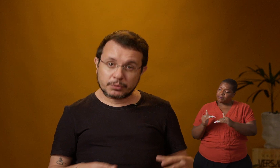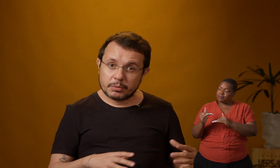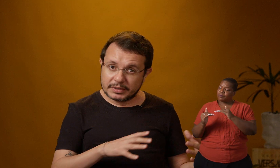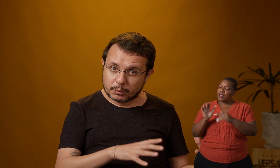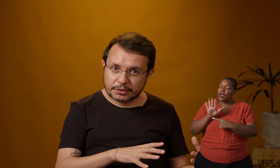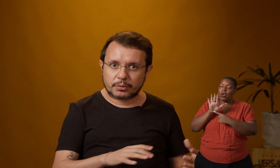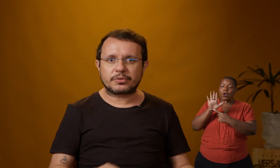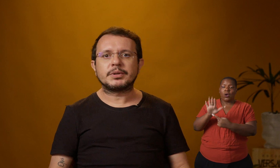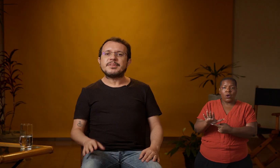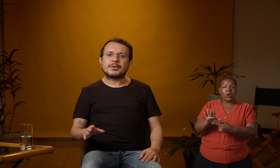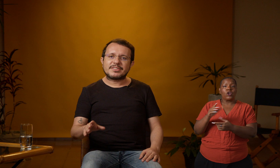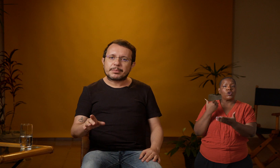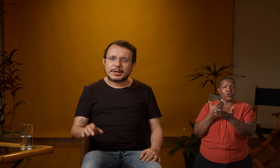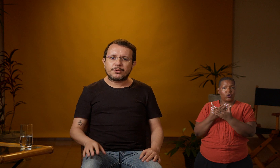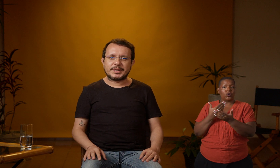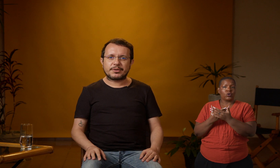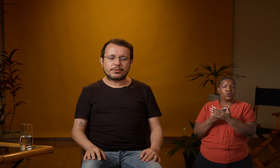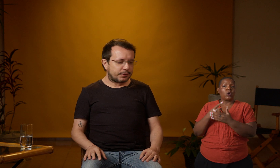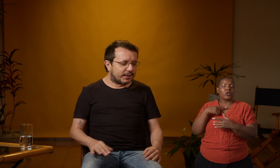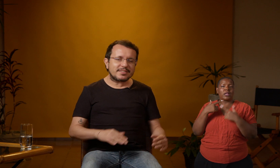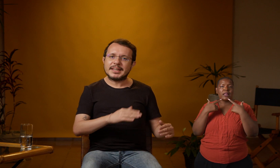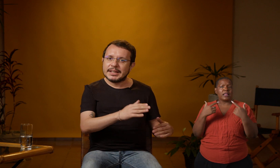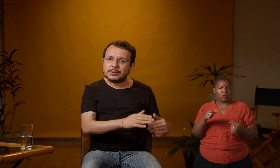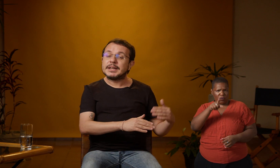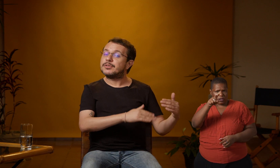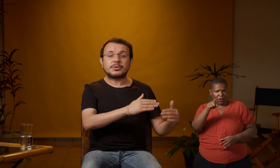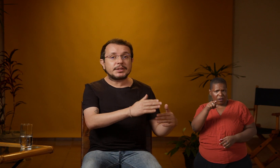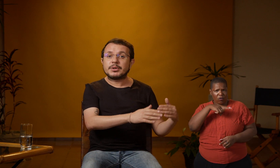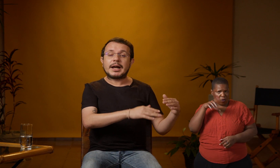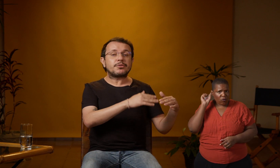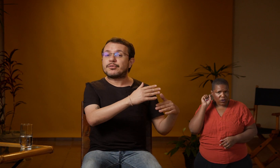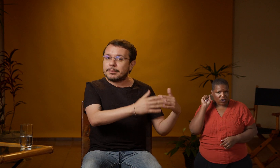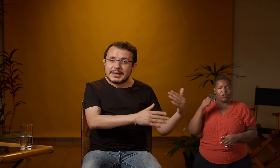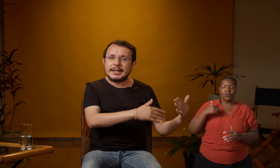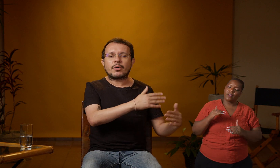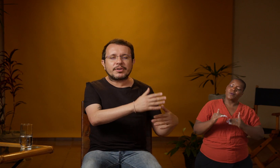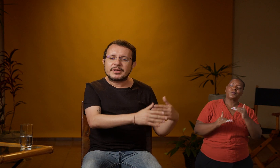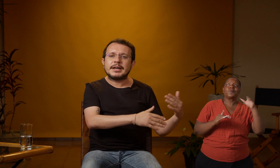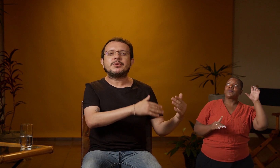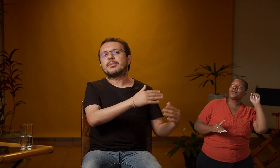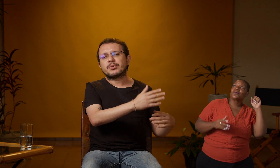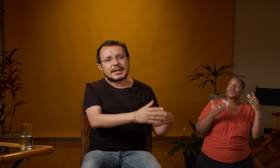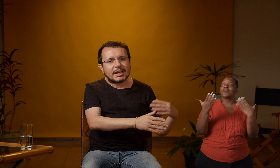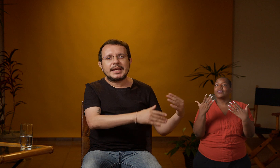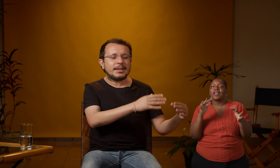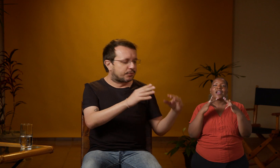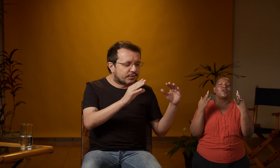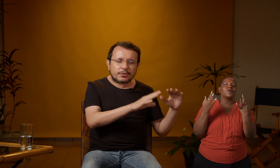insumos linguísticos. Você, por exemplo, que é ouvinte, você foi crescendo, escutando a sua família, conversando em português, você